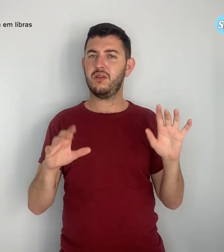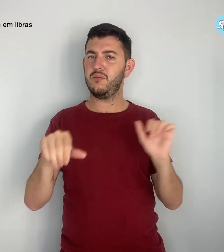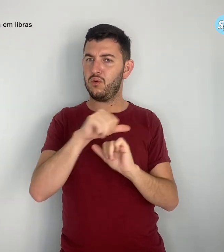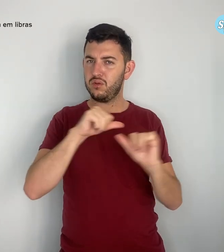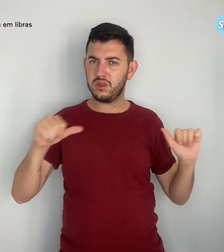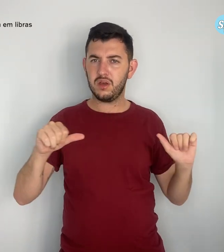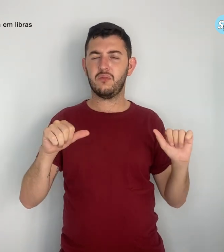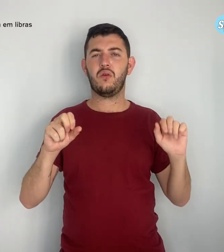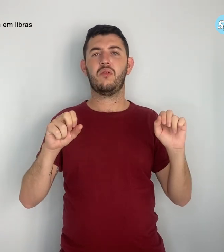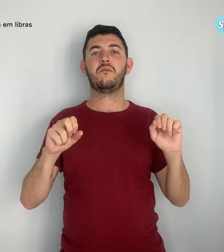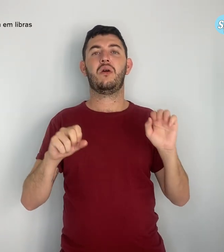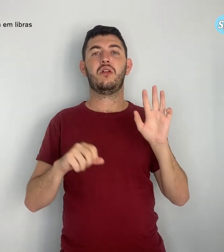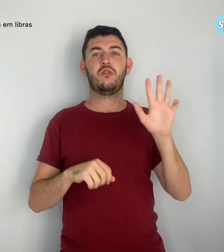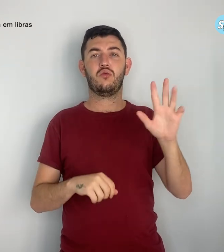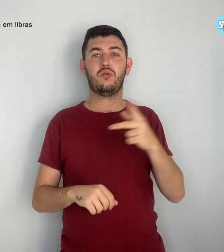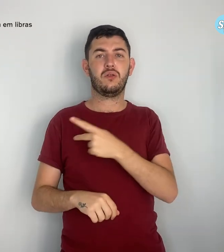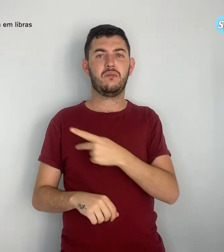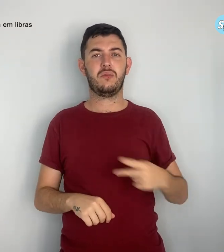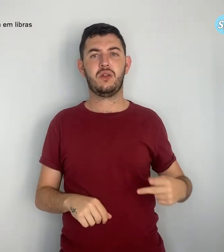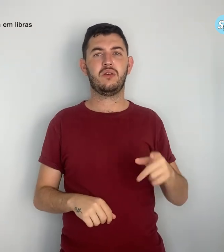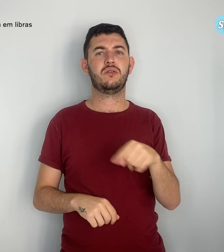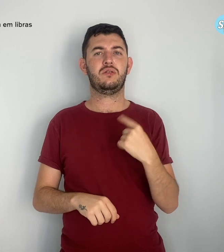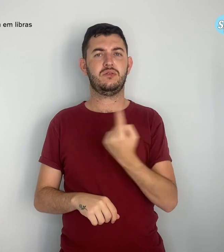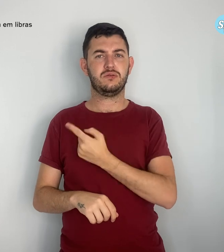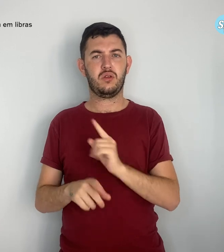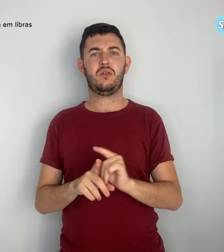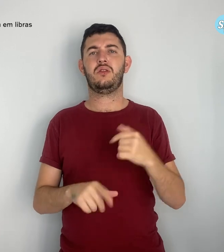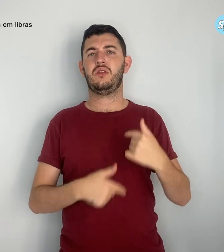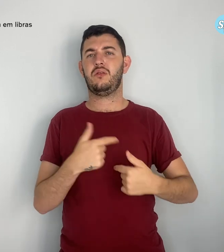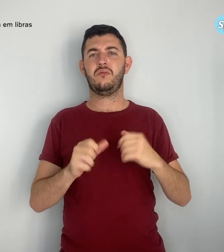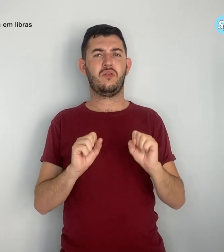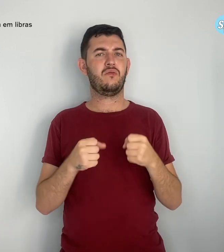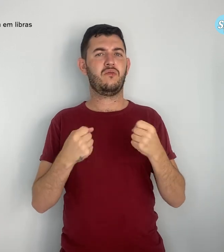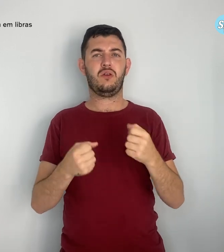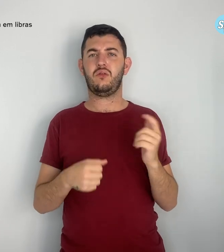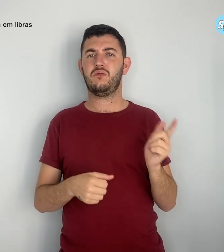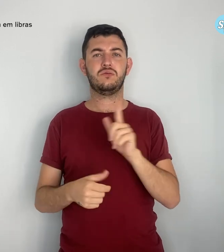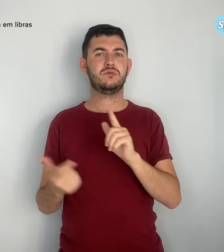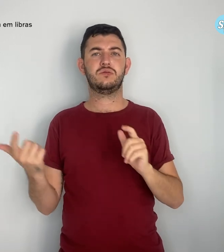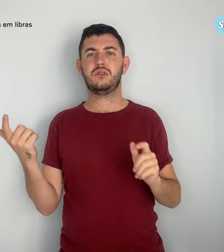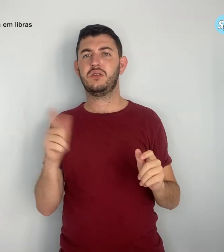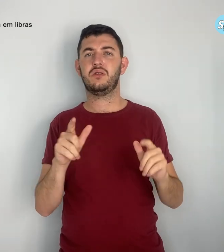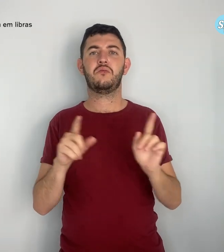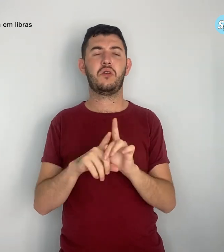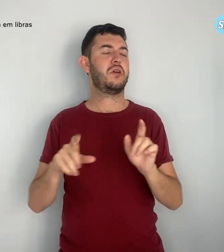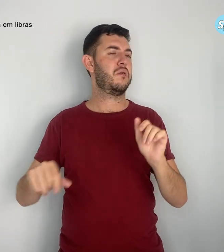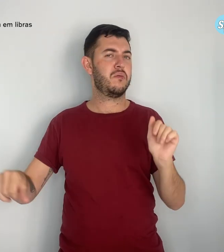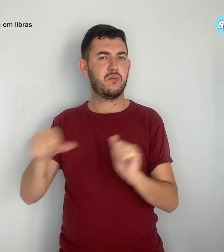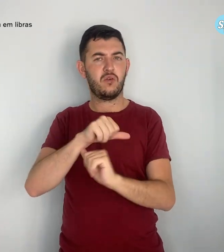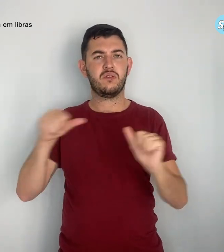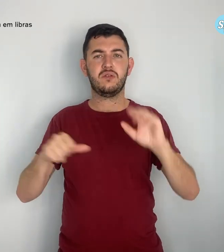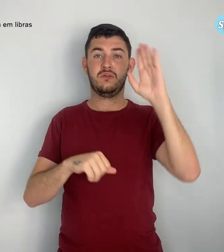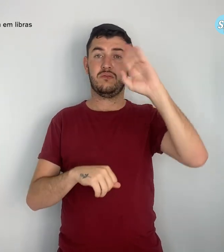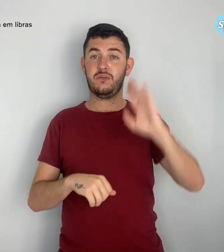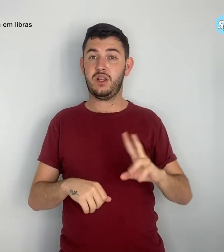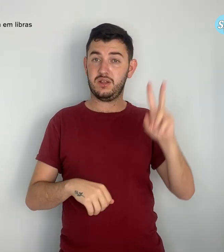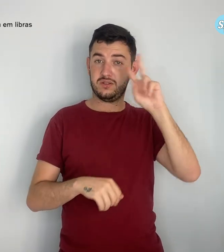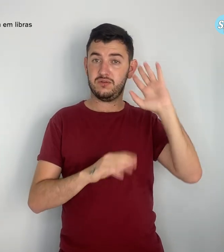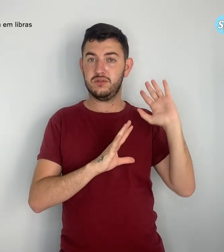presidente. E assim fizemos uma reviravolta na história do Brasil. Sem jamais termos a